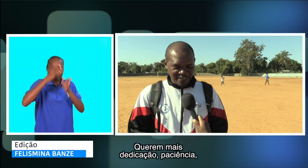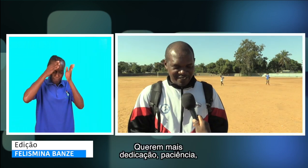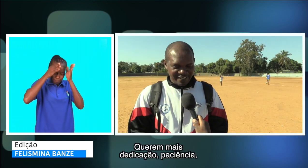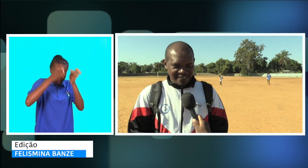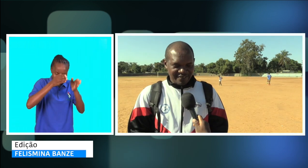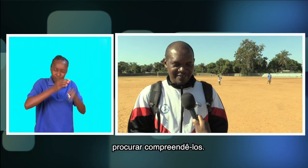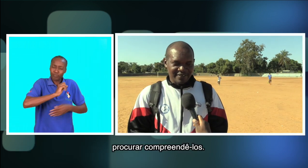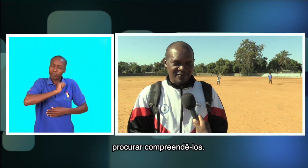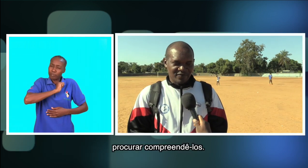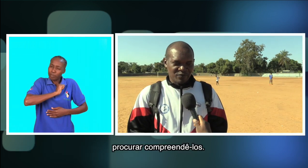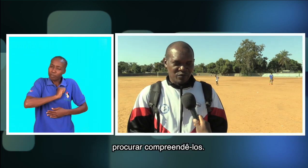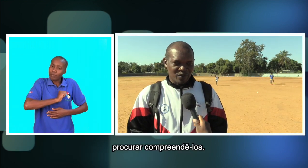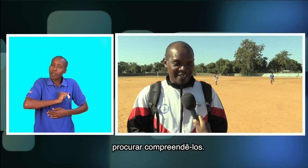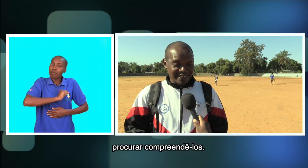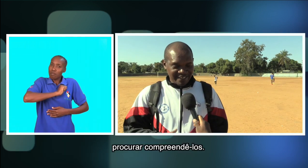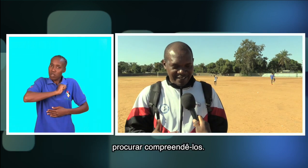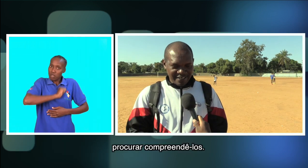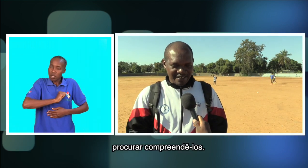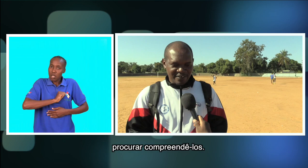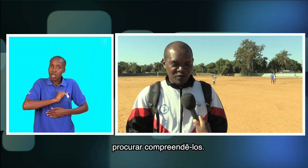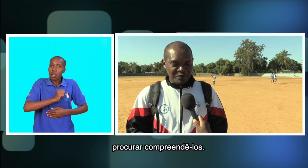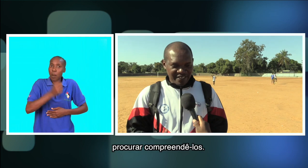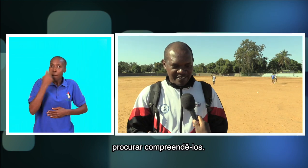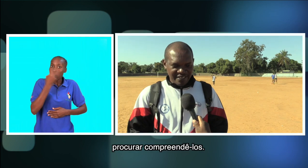não é? Assim, procurar entender, compreender.